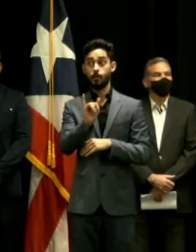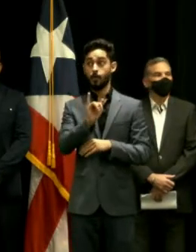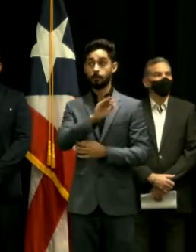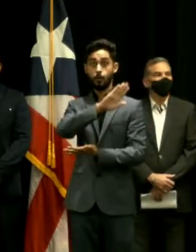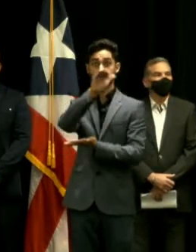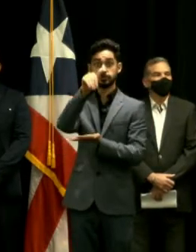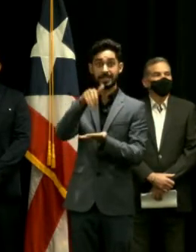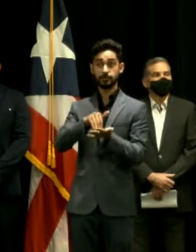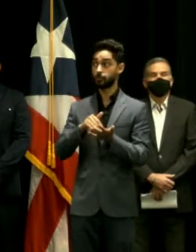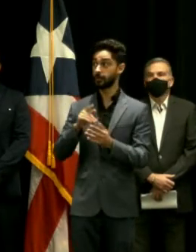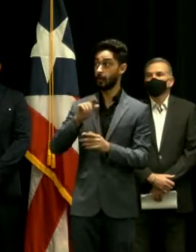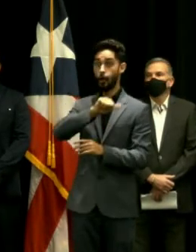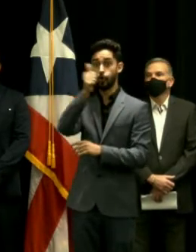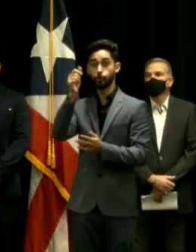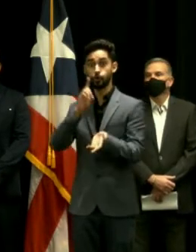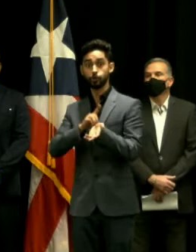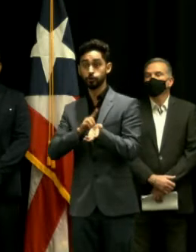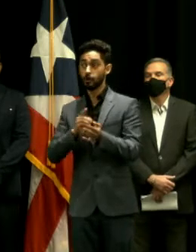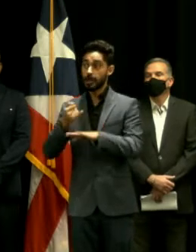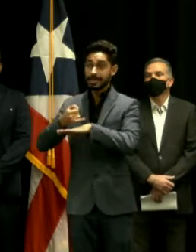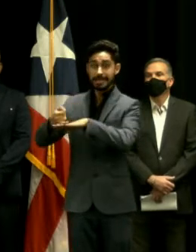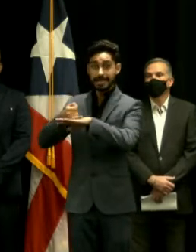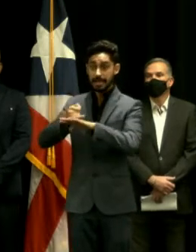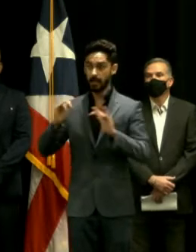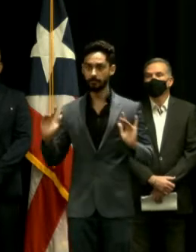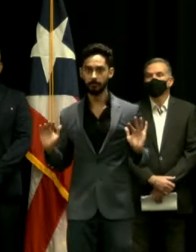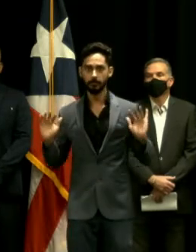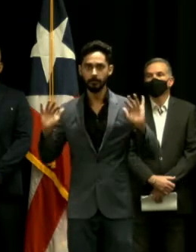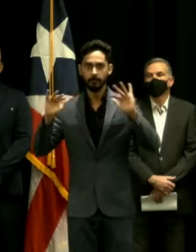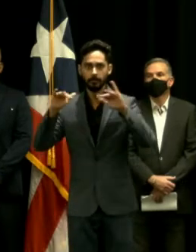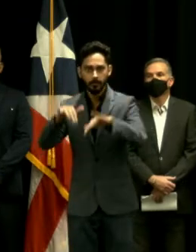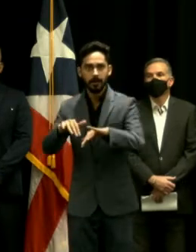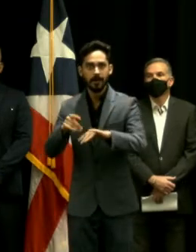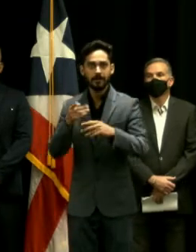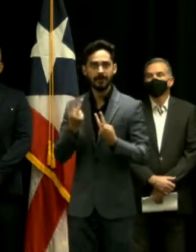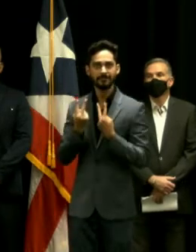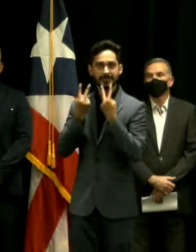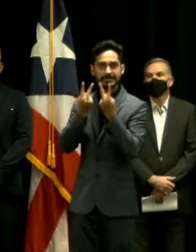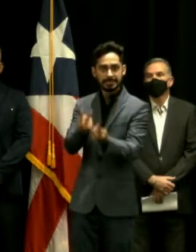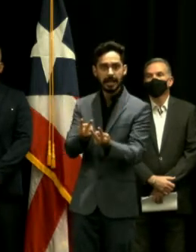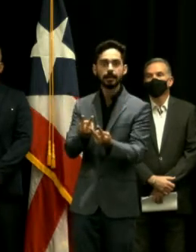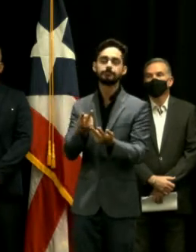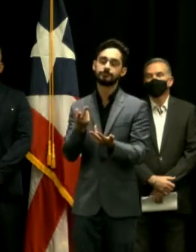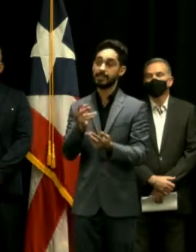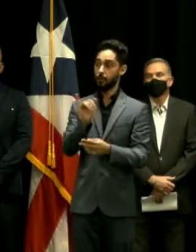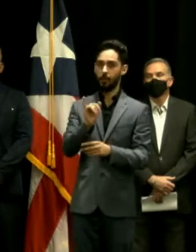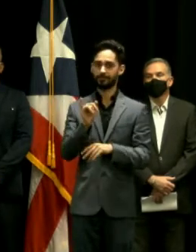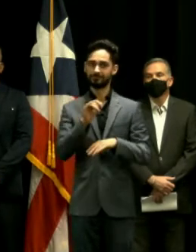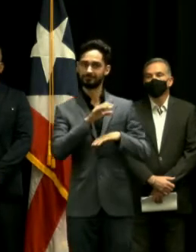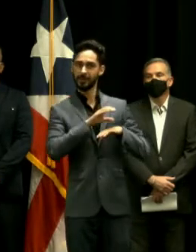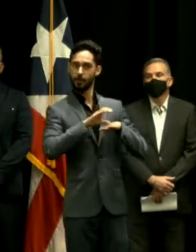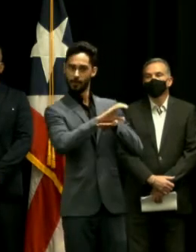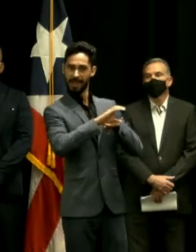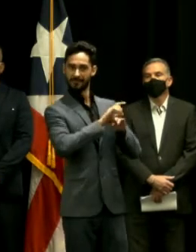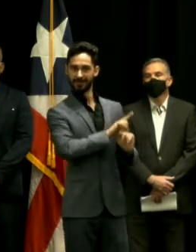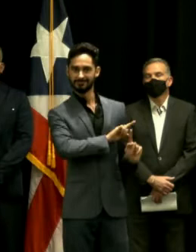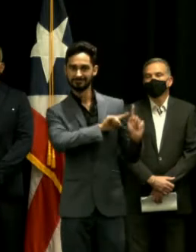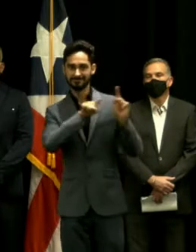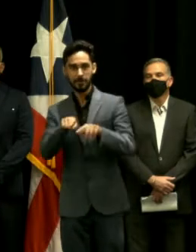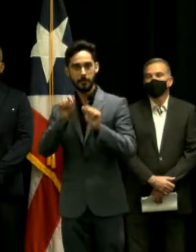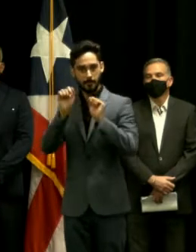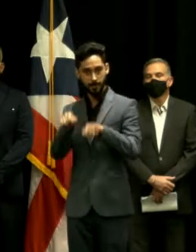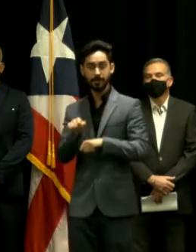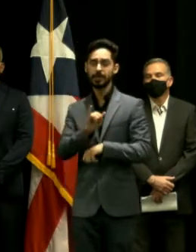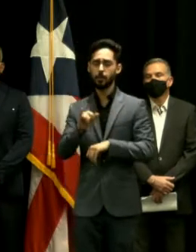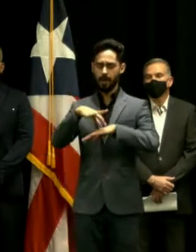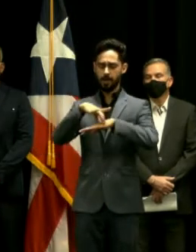médico para las islas vecinas, incluyendo a Culebra. Y como dije, cumple con los códigos de